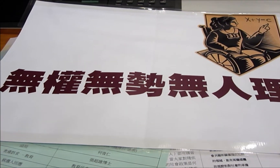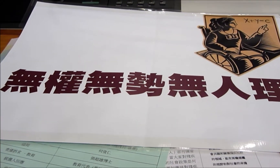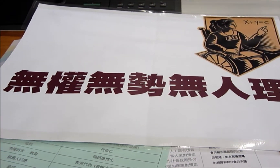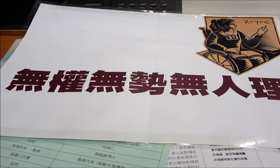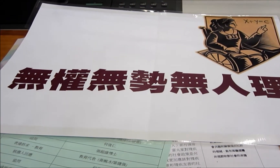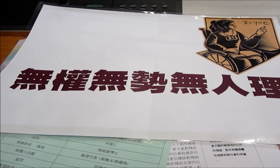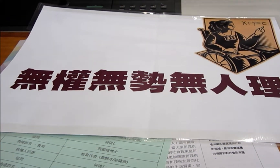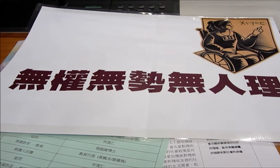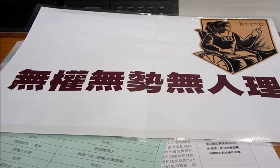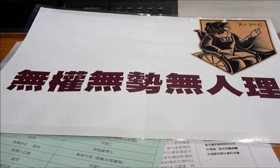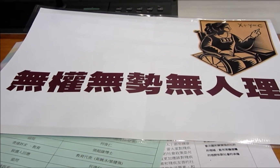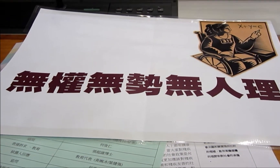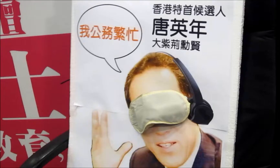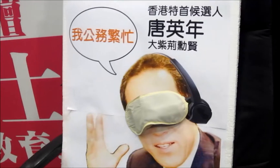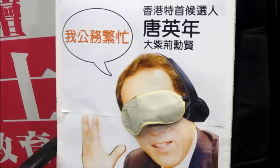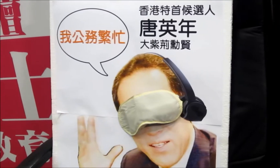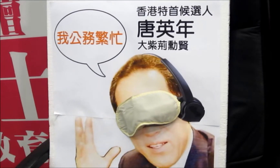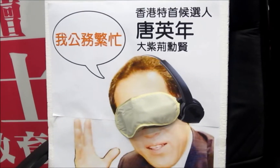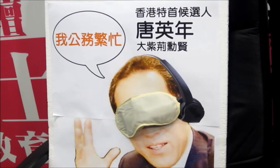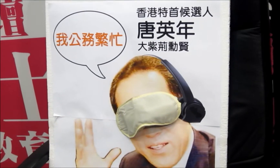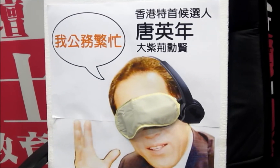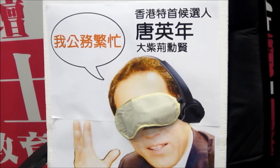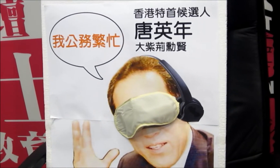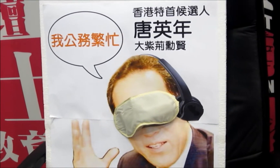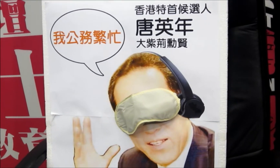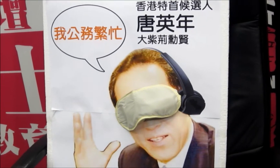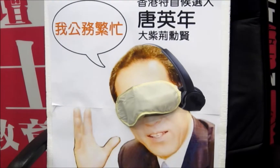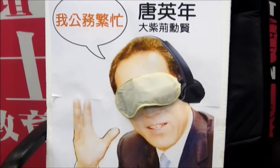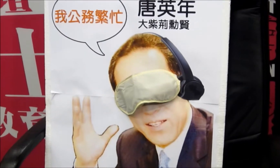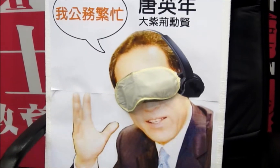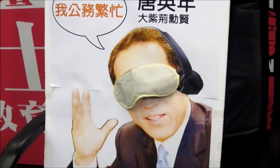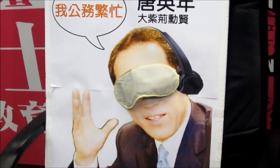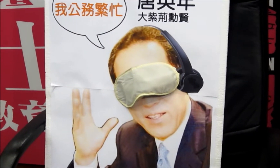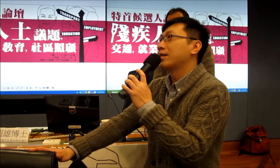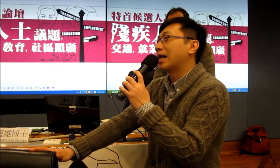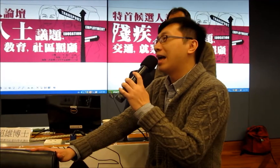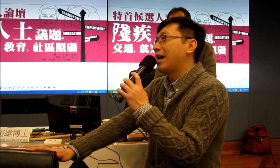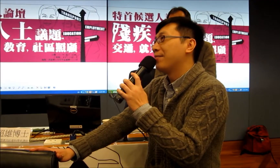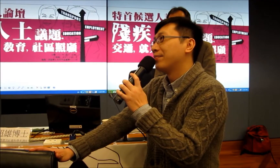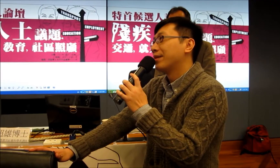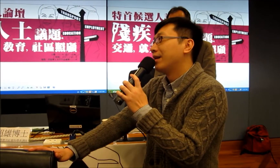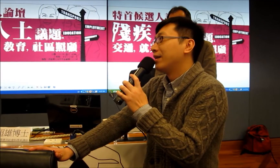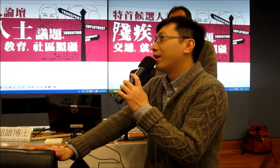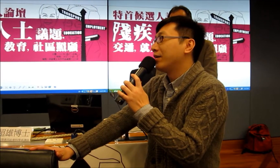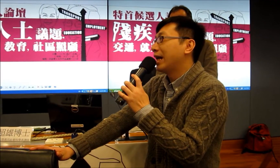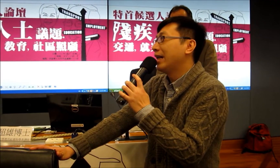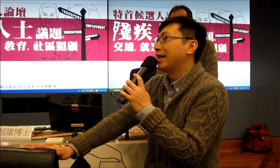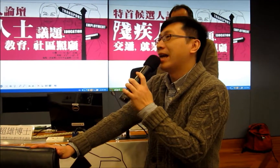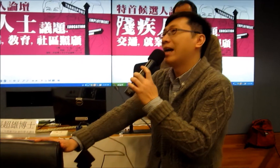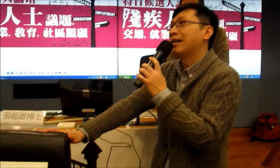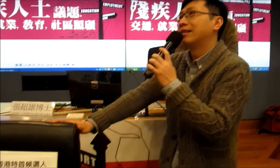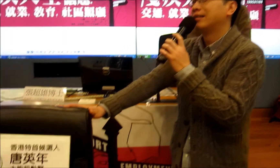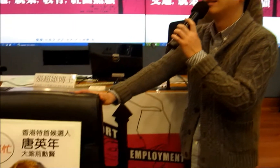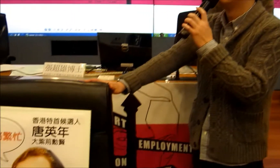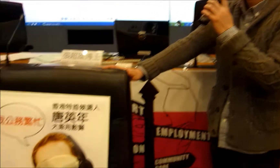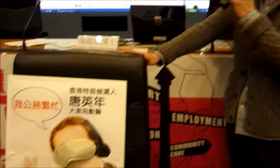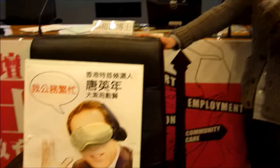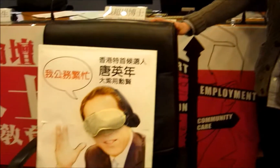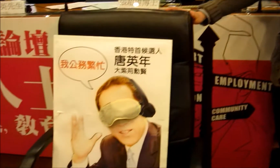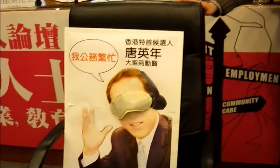我們大會都覺得是空凳了就來就是可惜呢唐英年呢